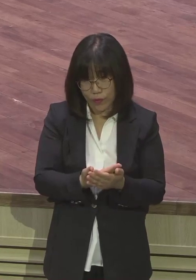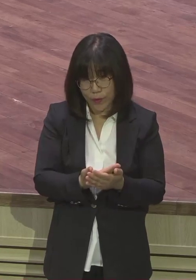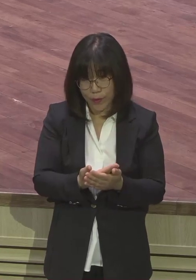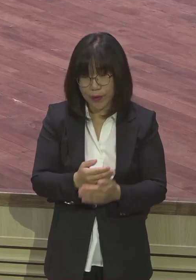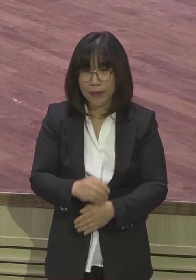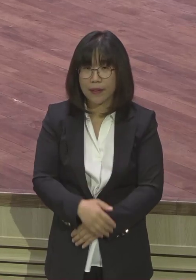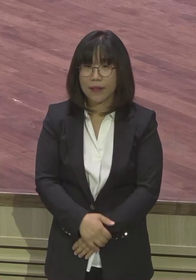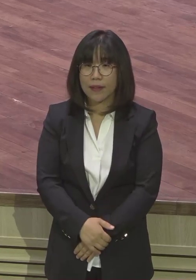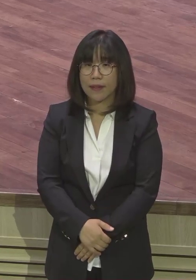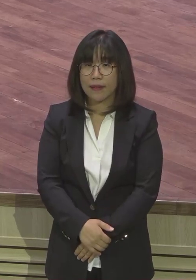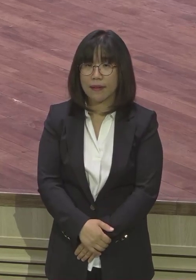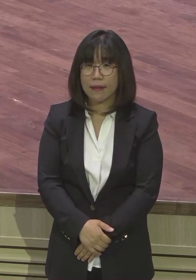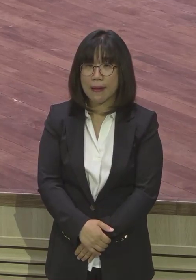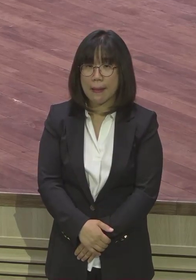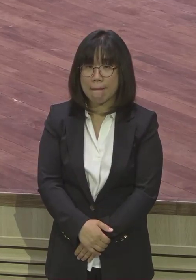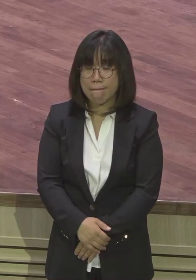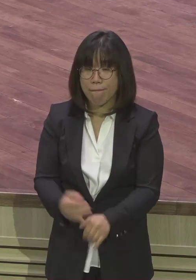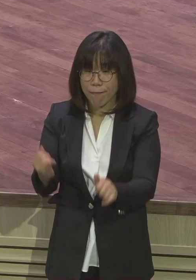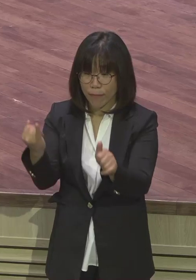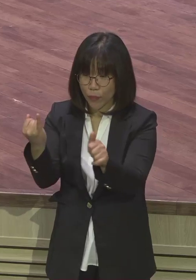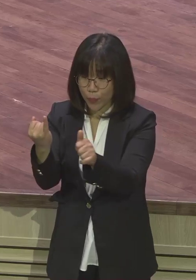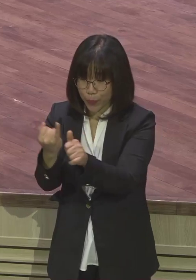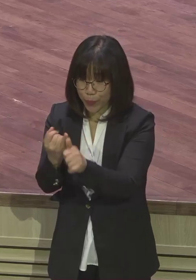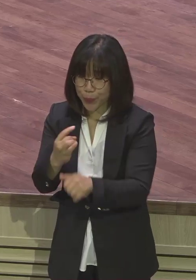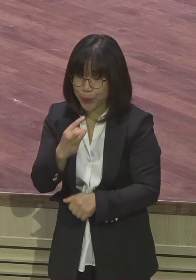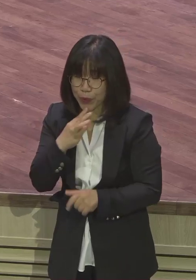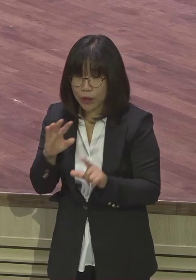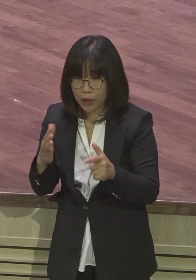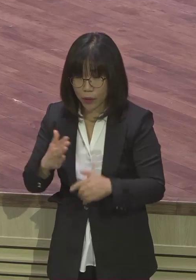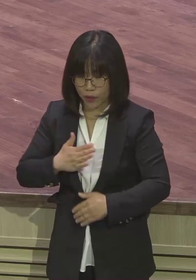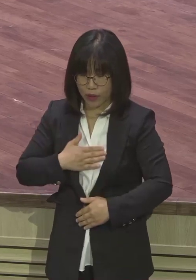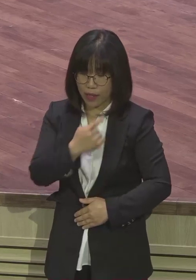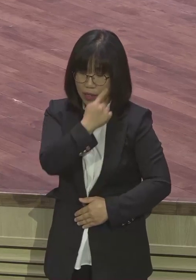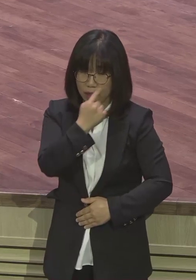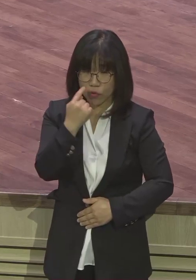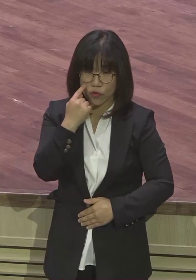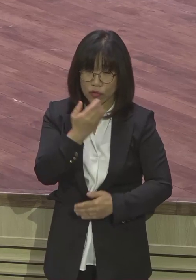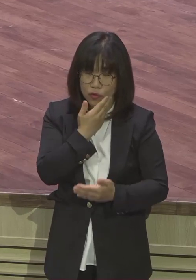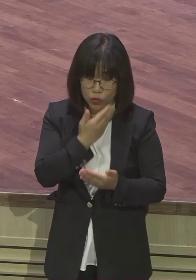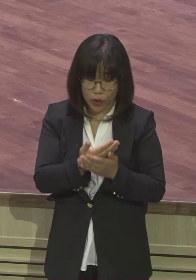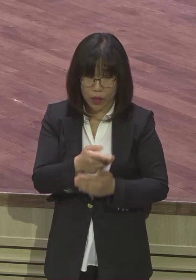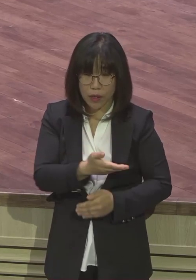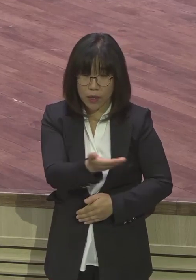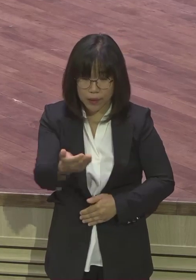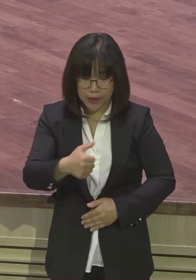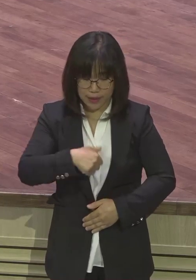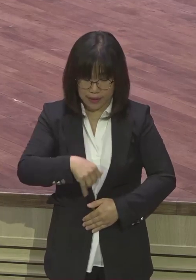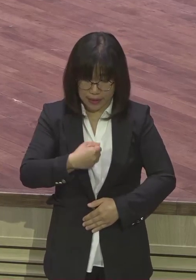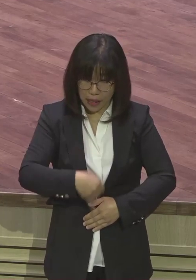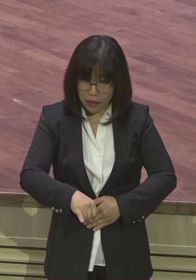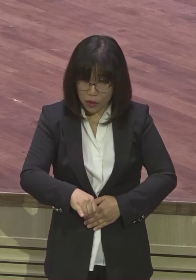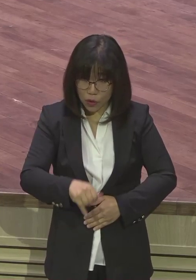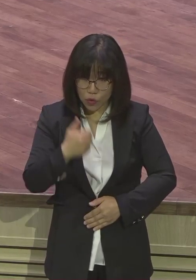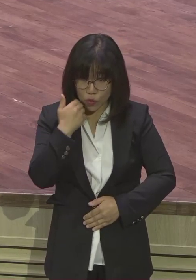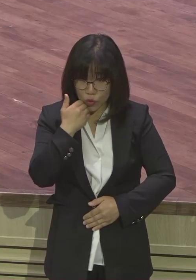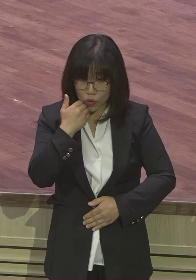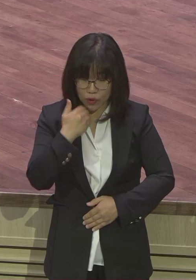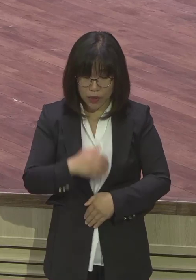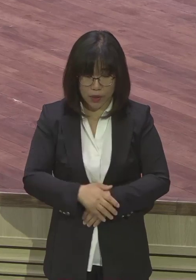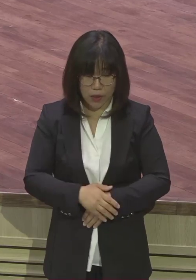부분만 아니라 여러분이 여러분 자녀들 여러분 교회와서 우리 같은 동력자들